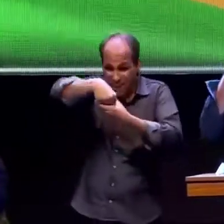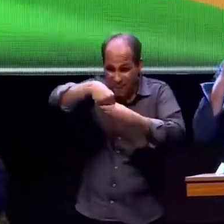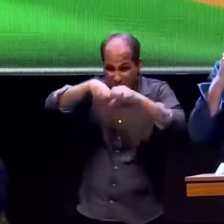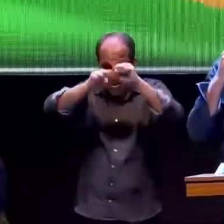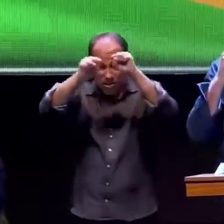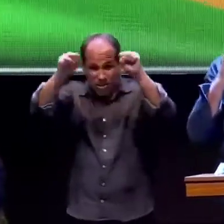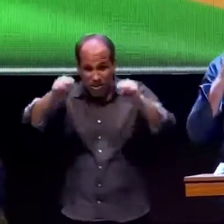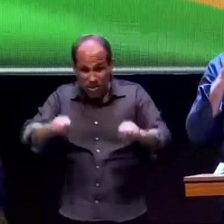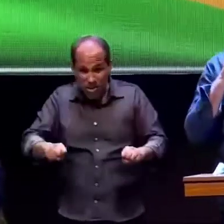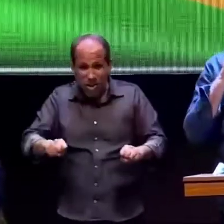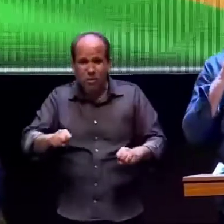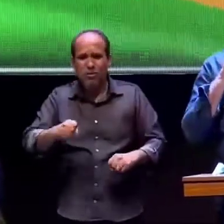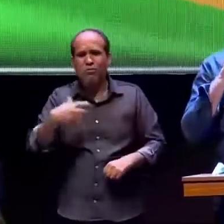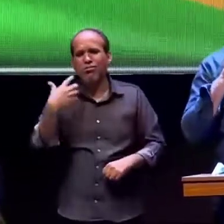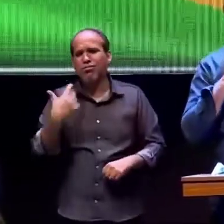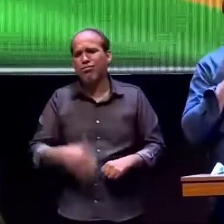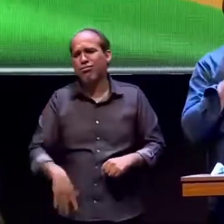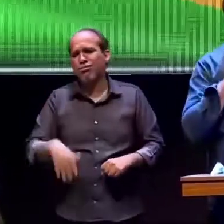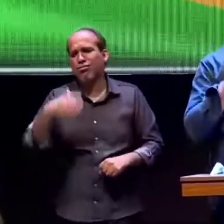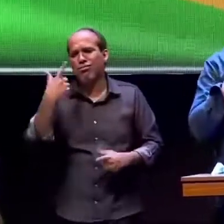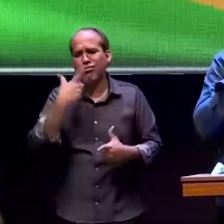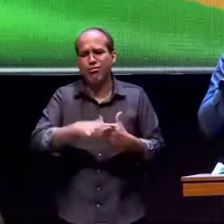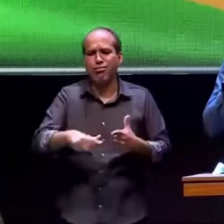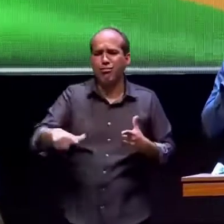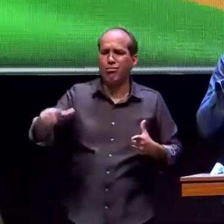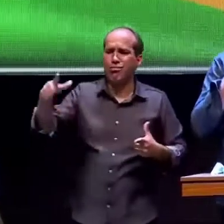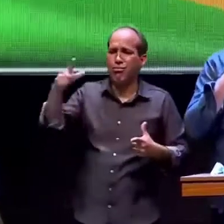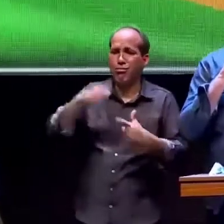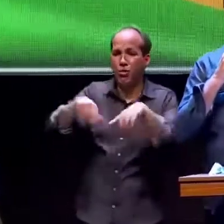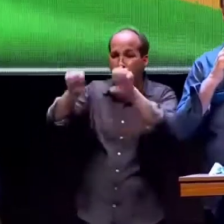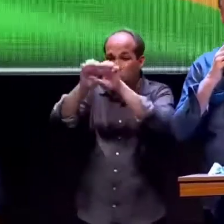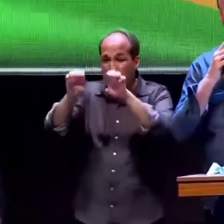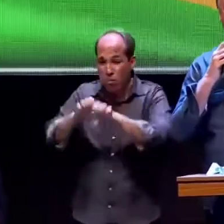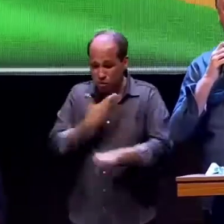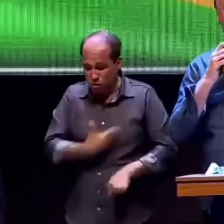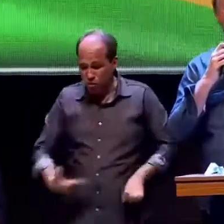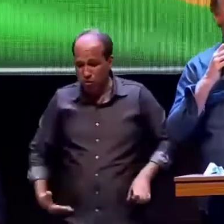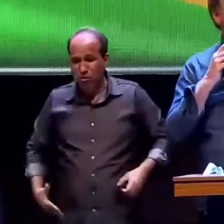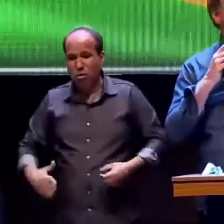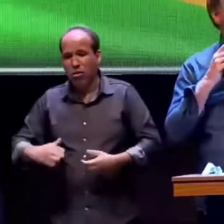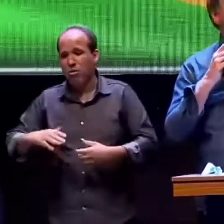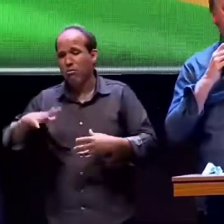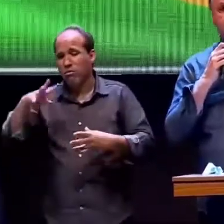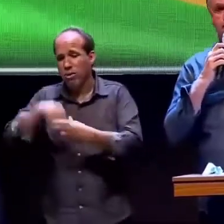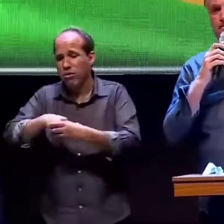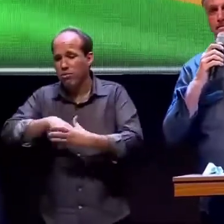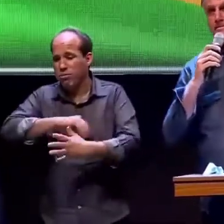problemas uma máquina emperrada um Brasil